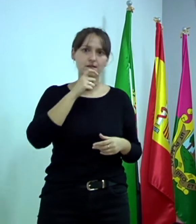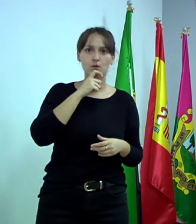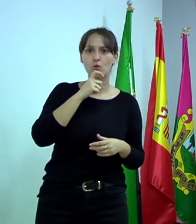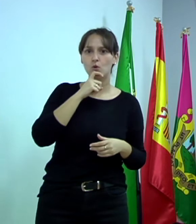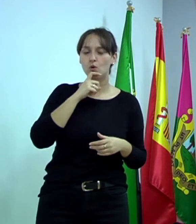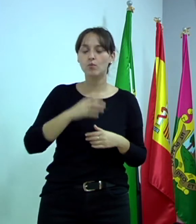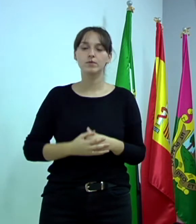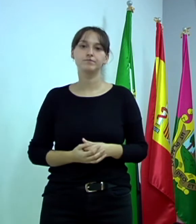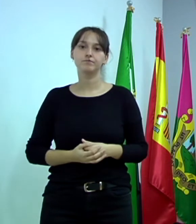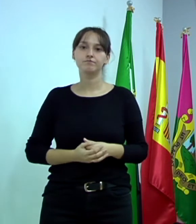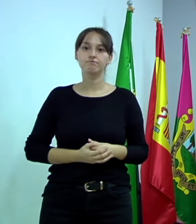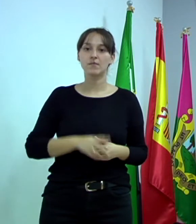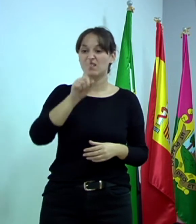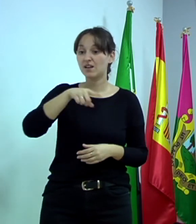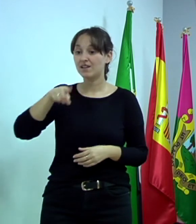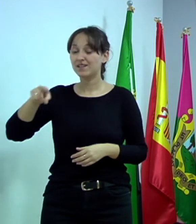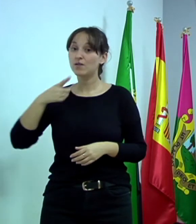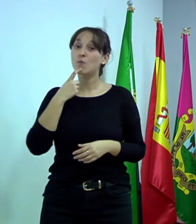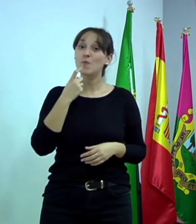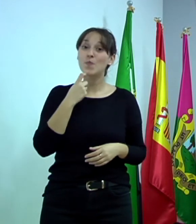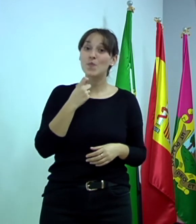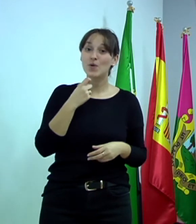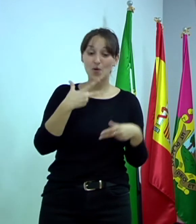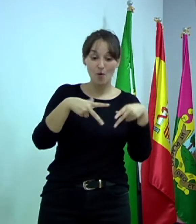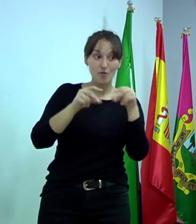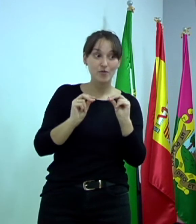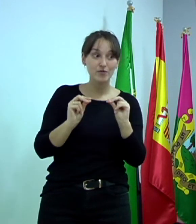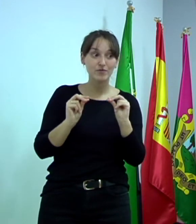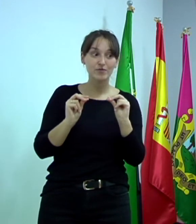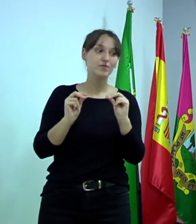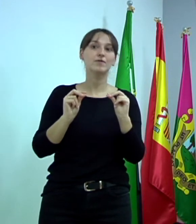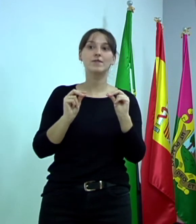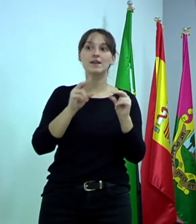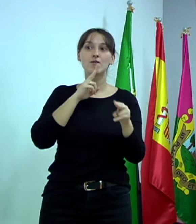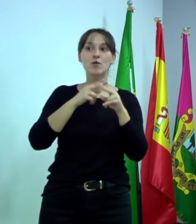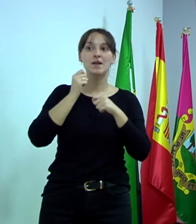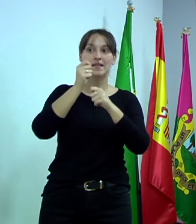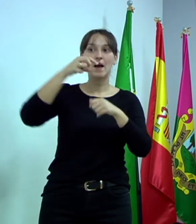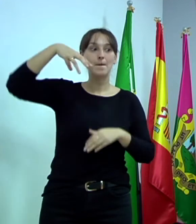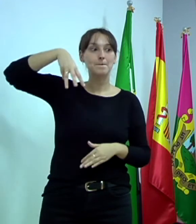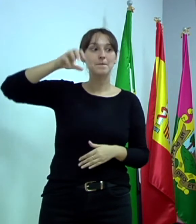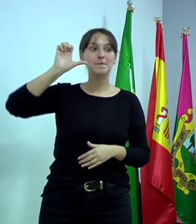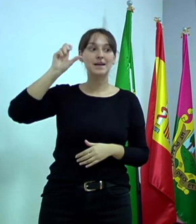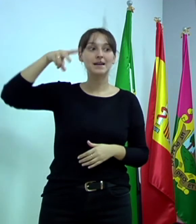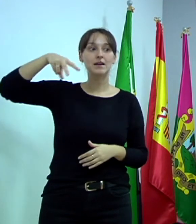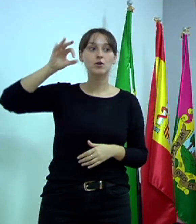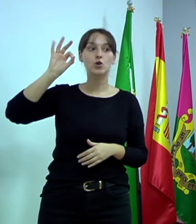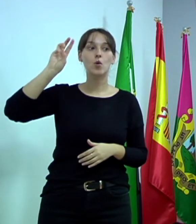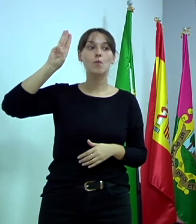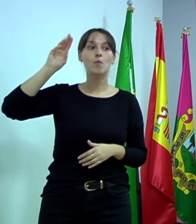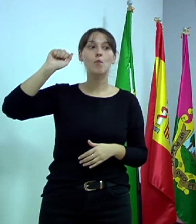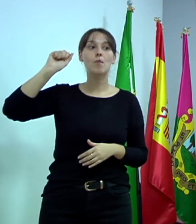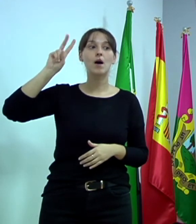la menopausia, pues son importantes tomar ciertos alimentos y los jóvenes que tienen que tomar otros…, las jóvenes que tienen que tomar